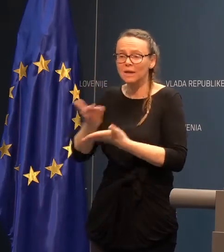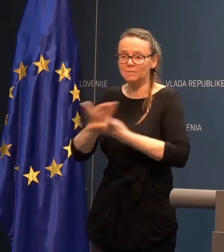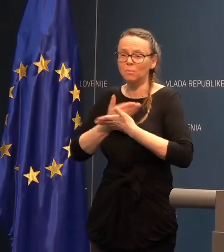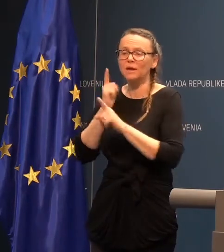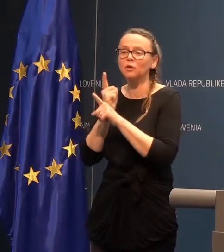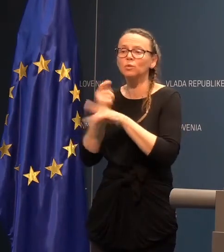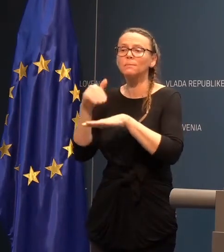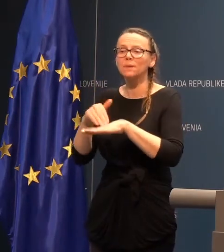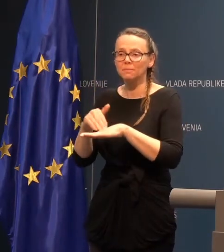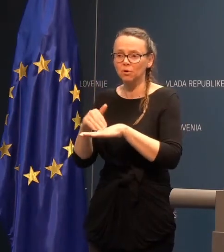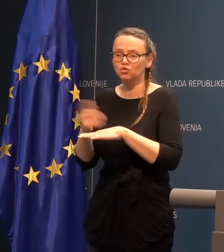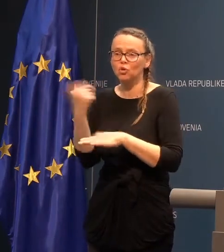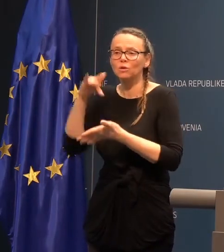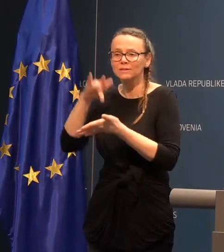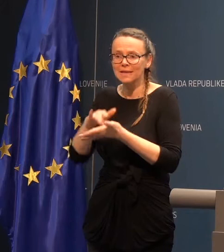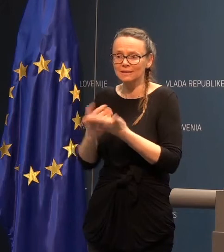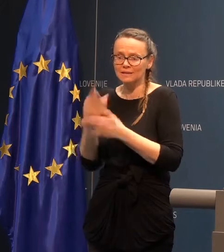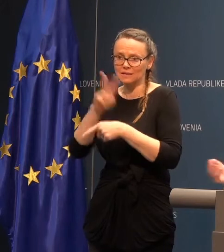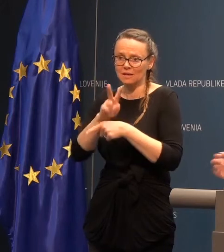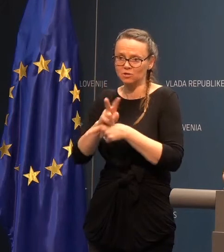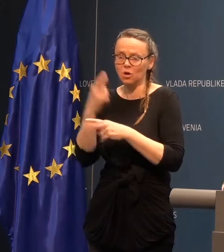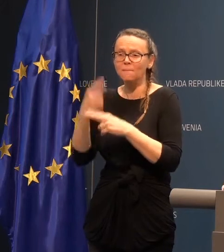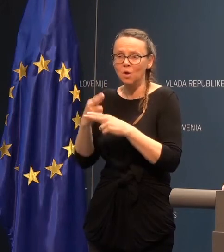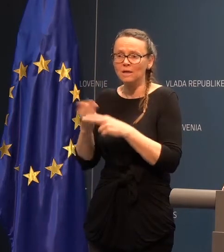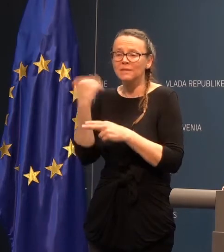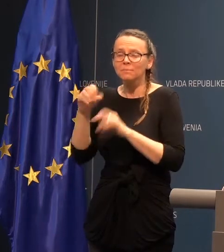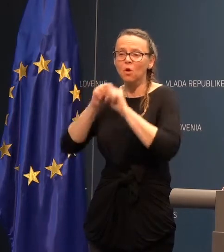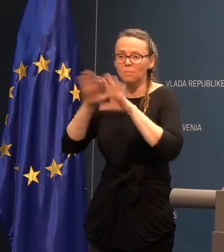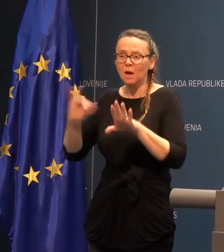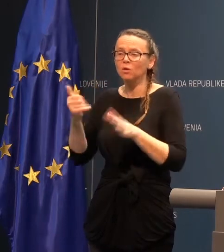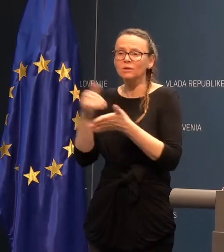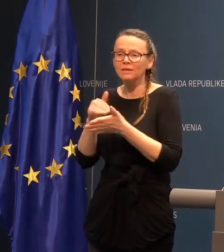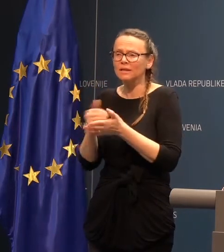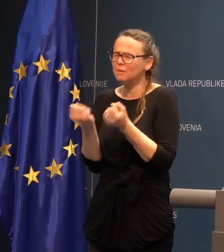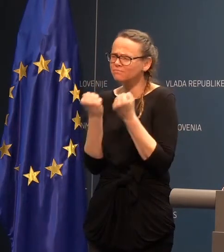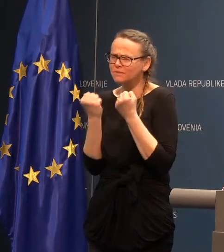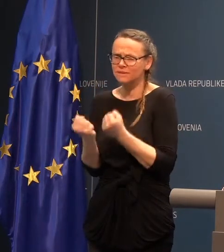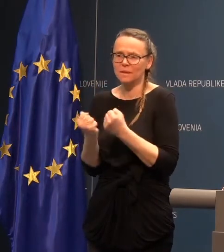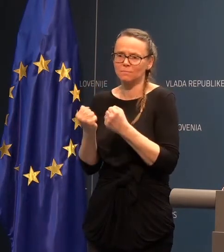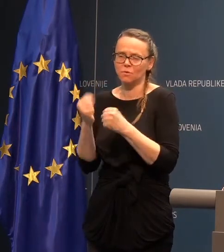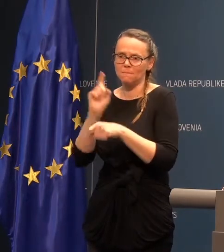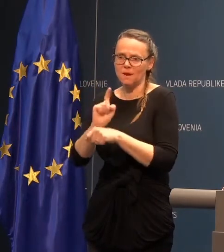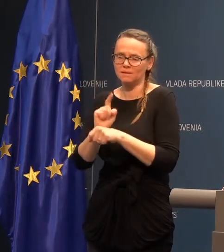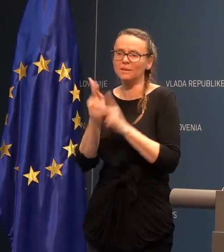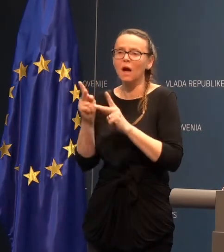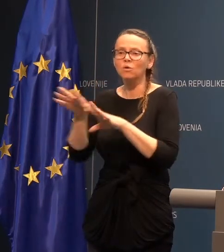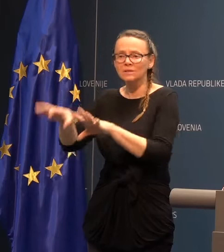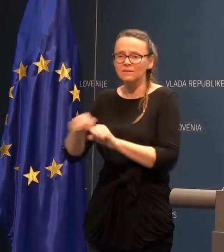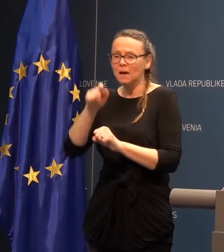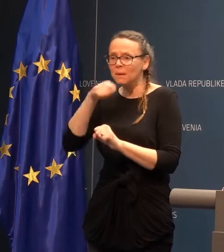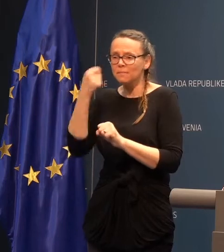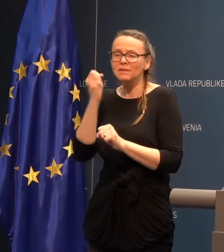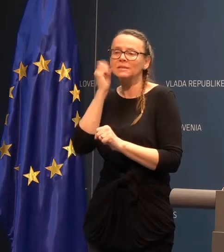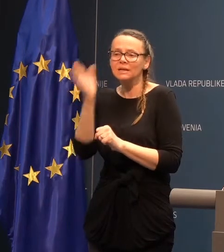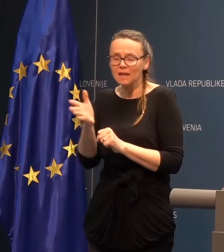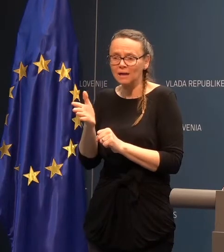priporočilo od Centra za nadzor bolezni, oziroma je bilo objavljeno, da je treba vziroma paziti, kako se jemne brise, kdaj